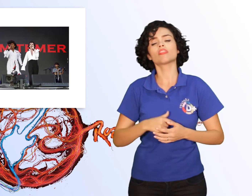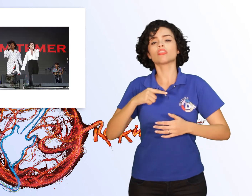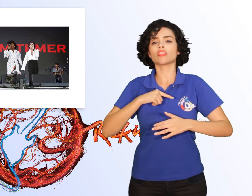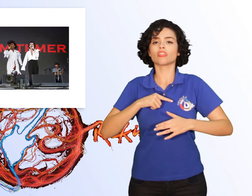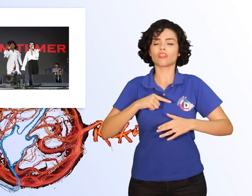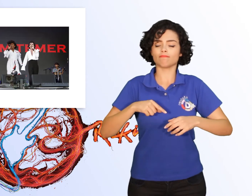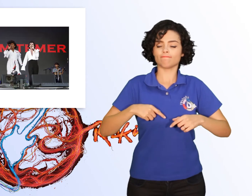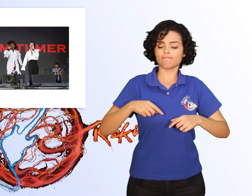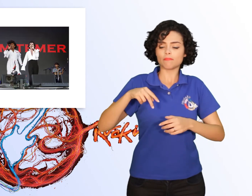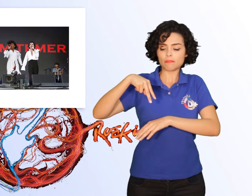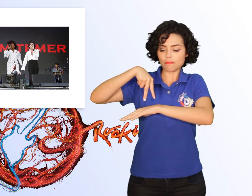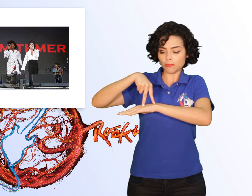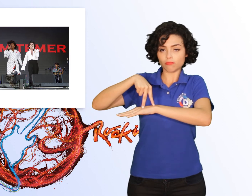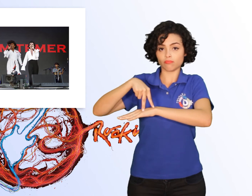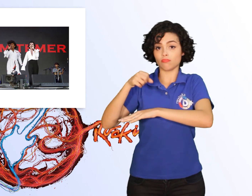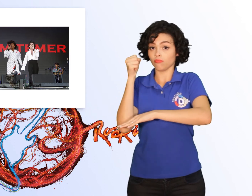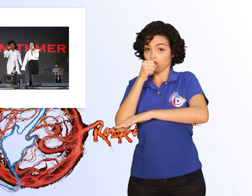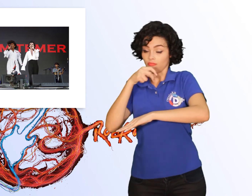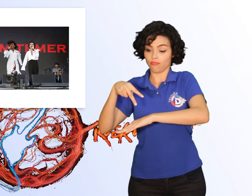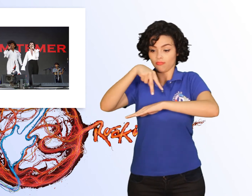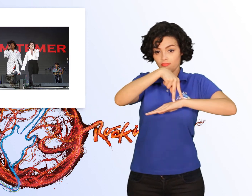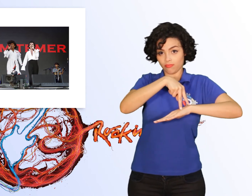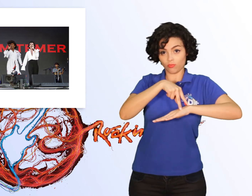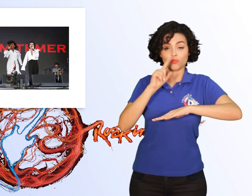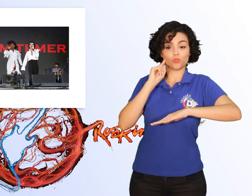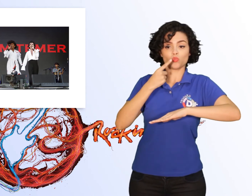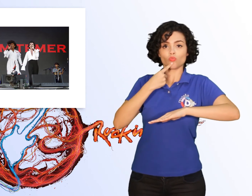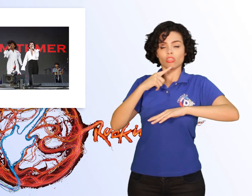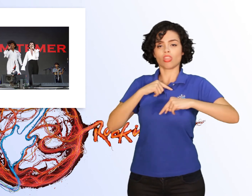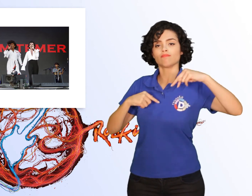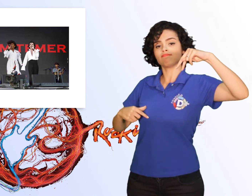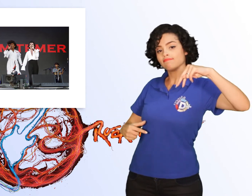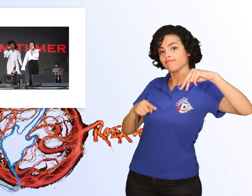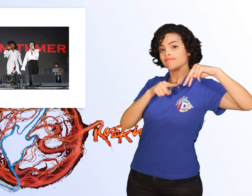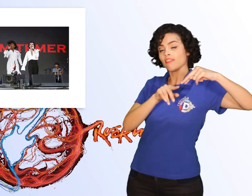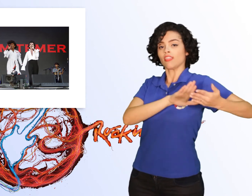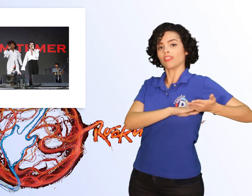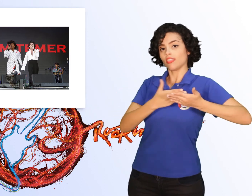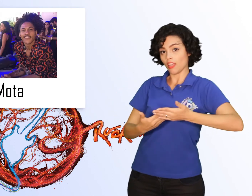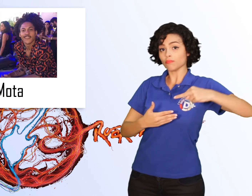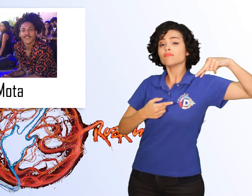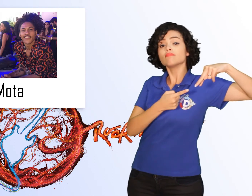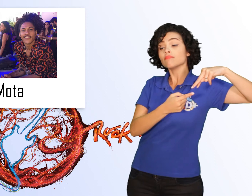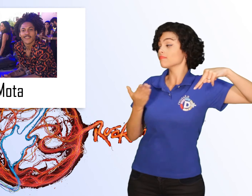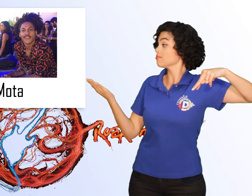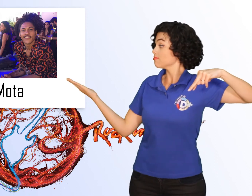o palco e uma terceira pessoa foi essencial, a tradutora e intérprete Érica